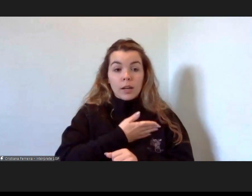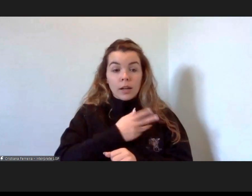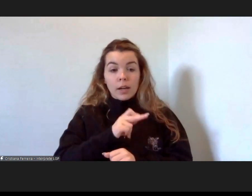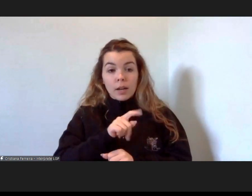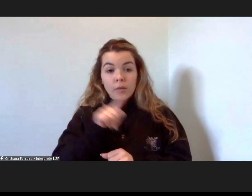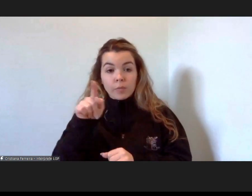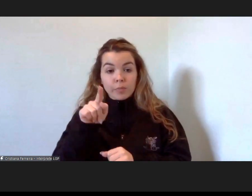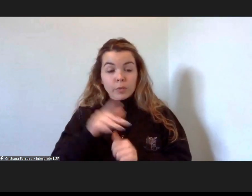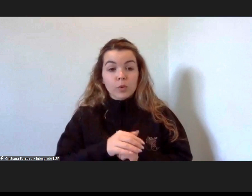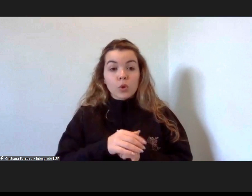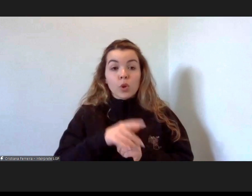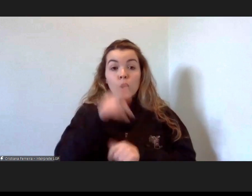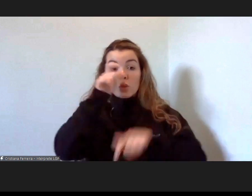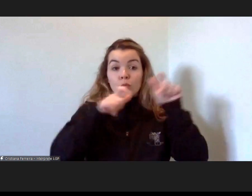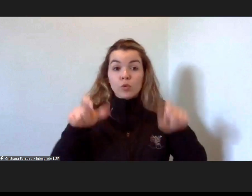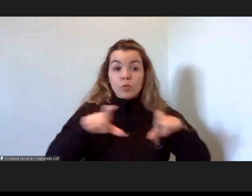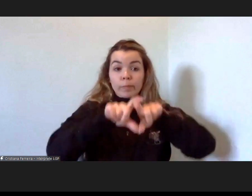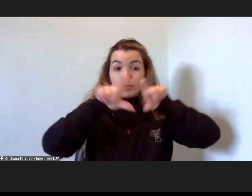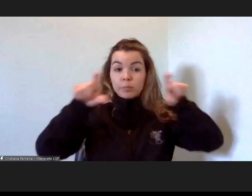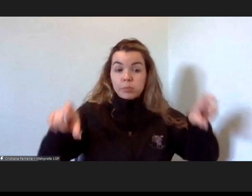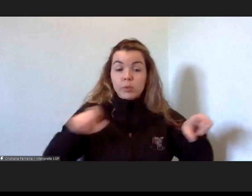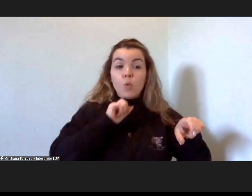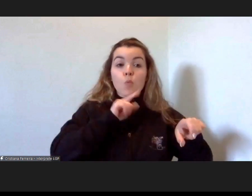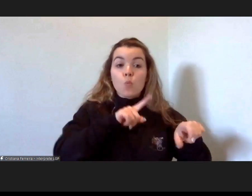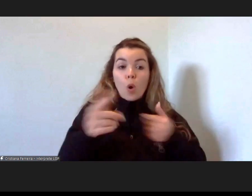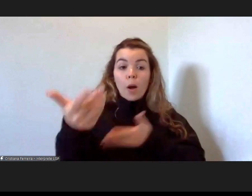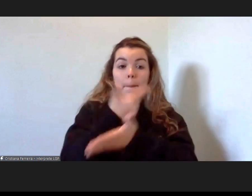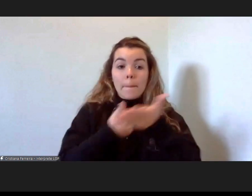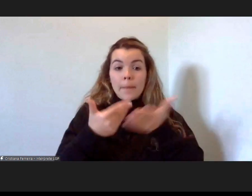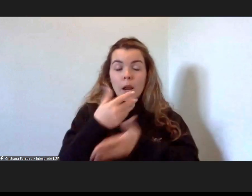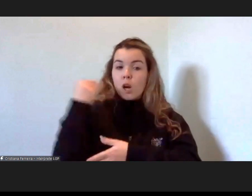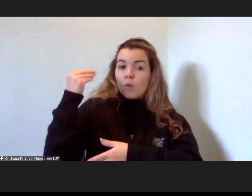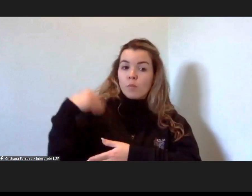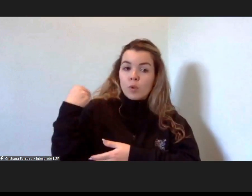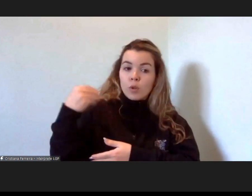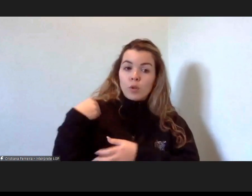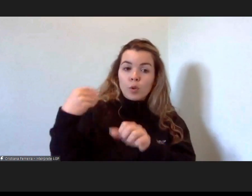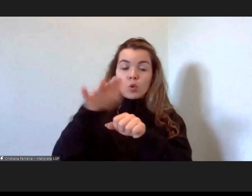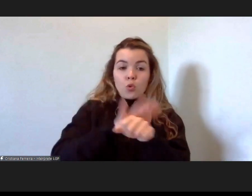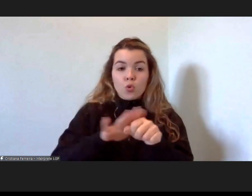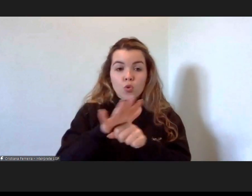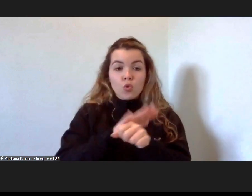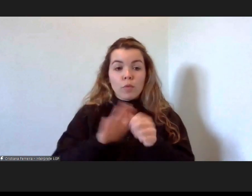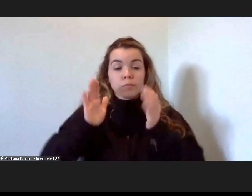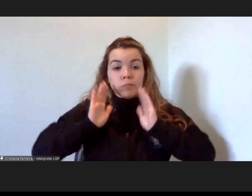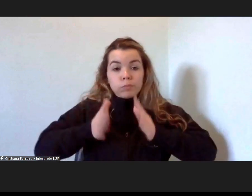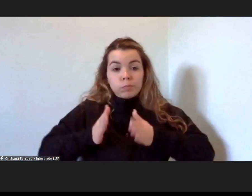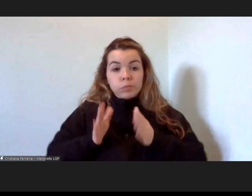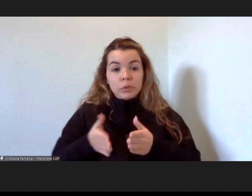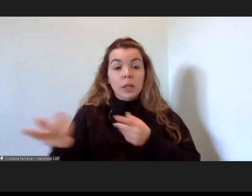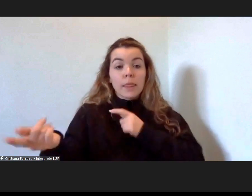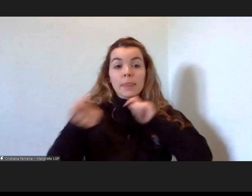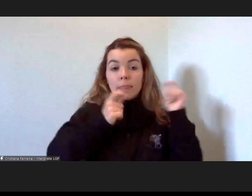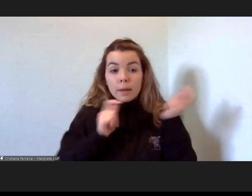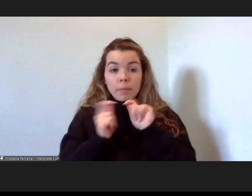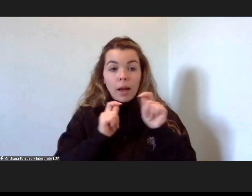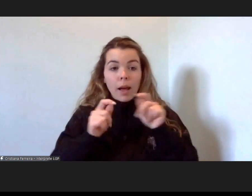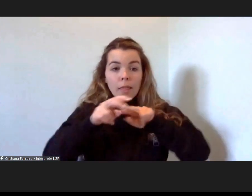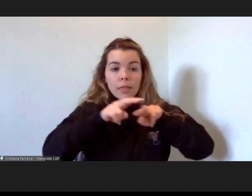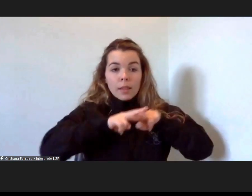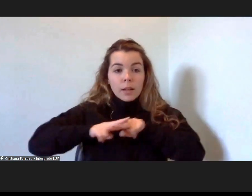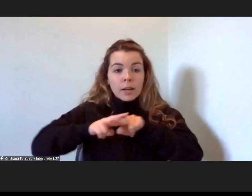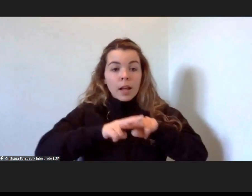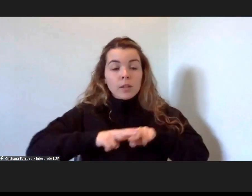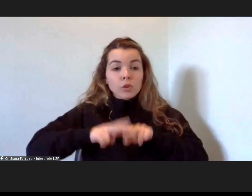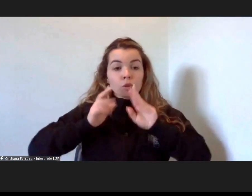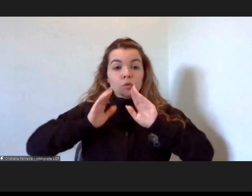os empresários podem partilhar preocupações, situações que precisam de um debate, de uma análise e